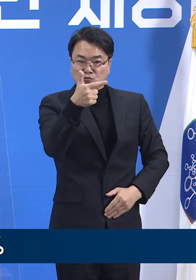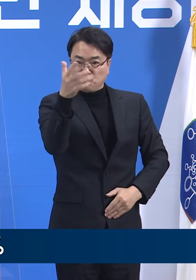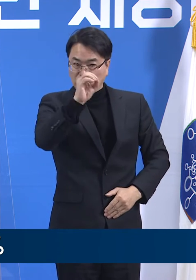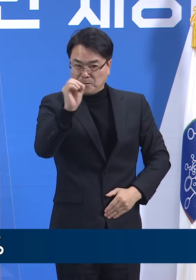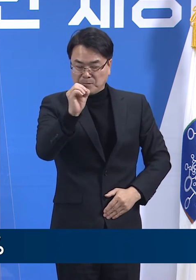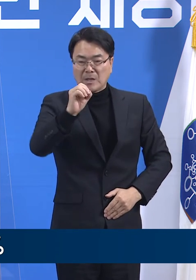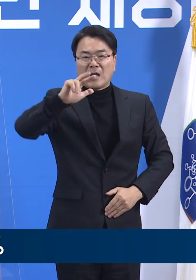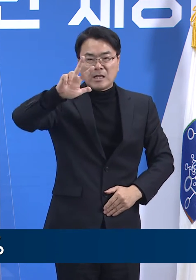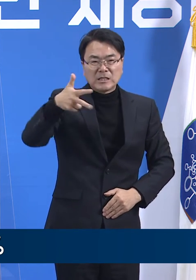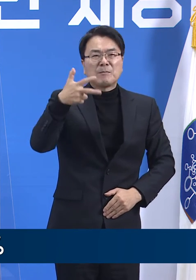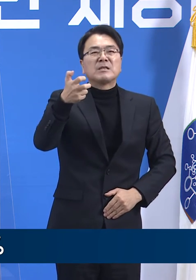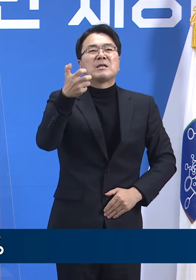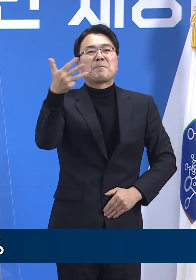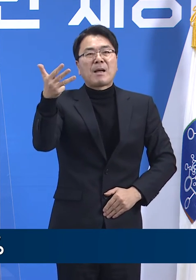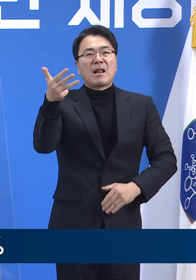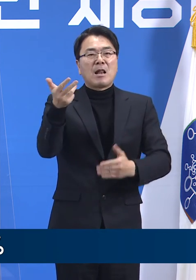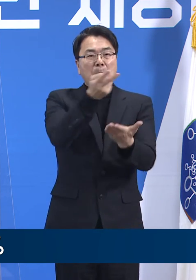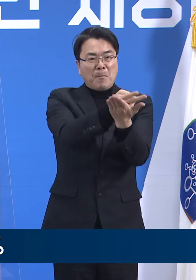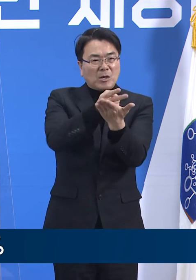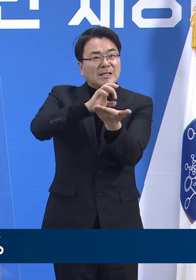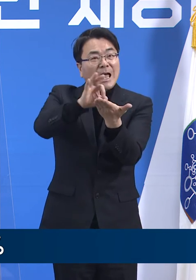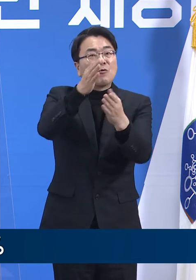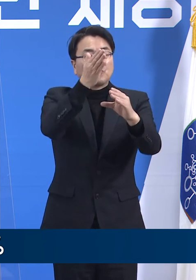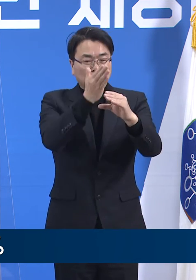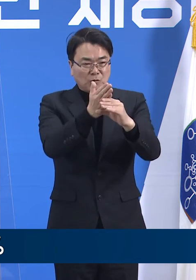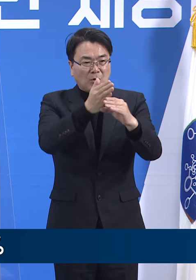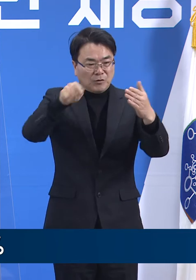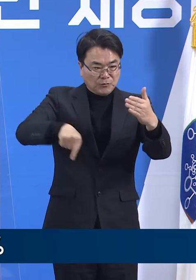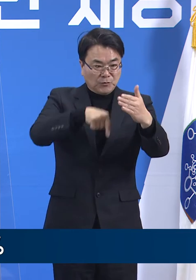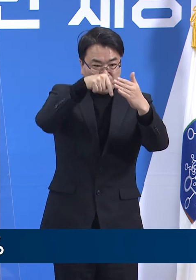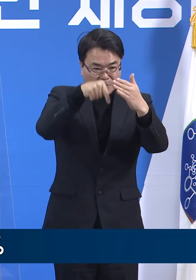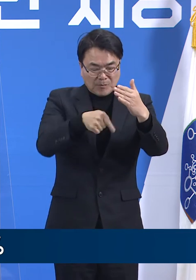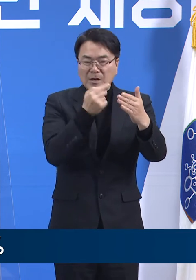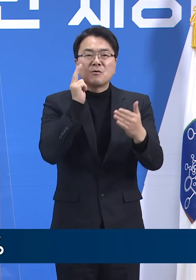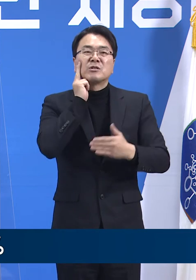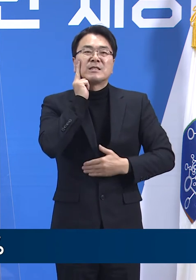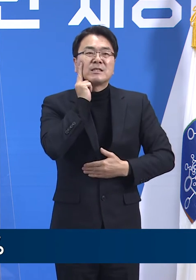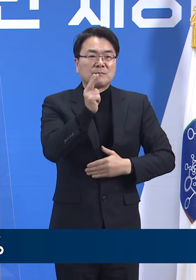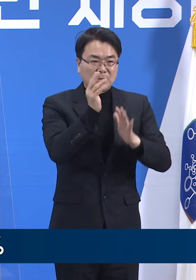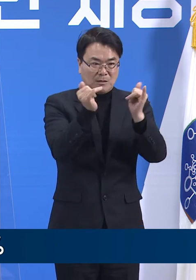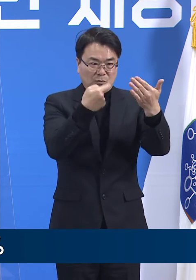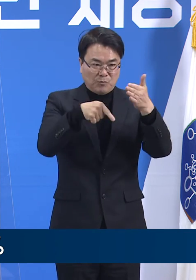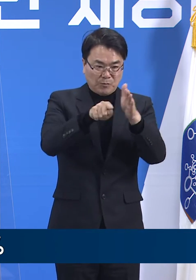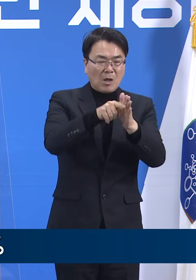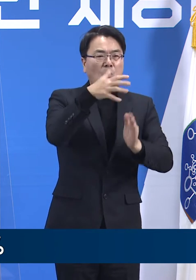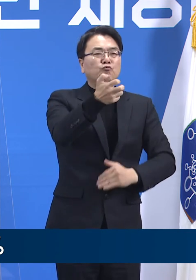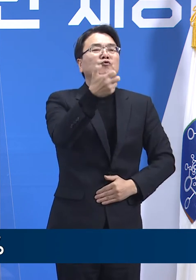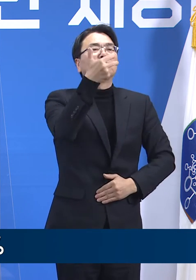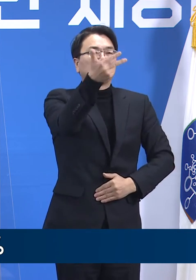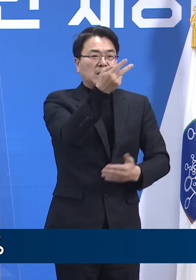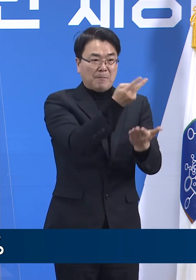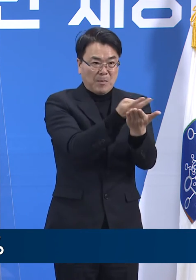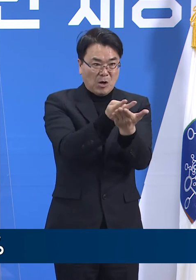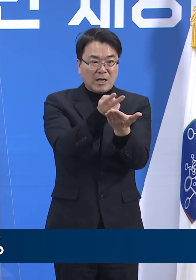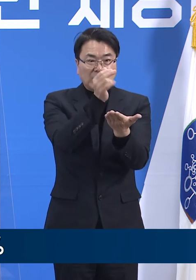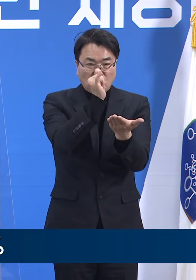778 병상입니다. 이 중 중증환자 치료 병상은 97개의 병상으로